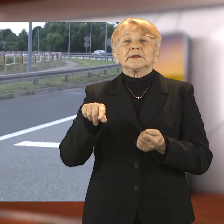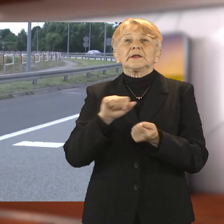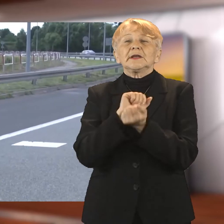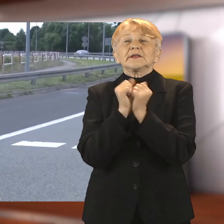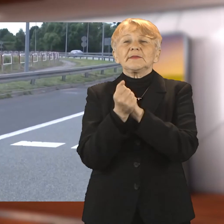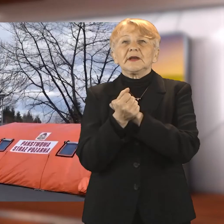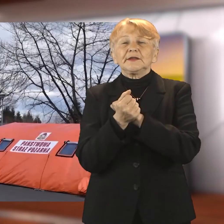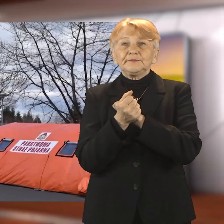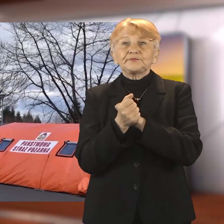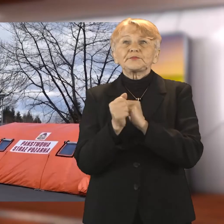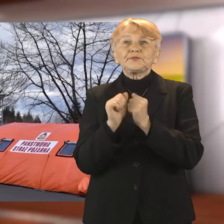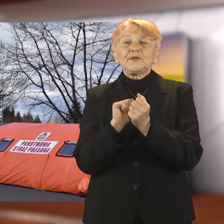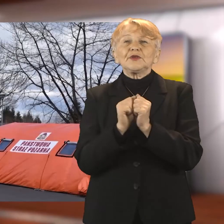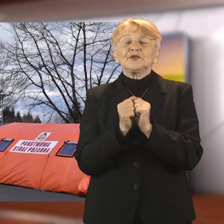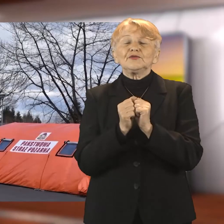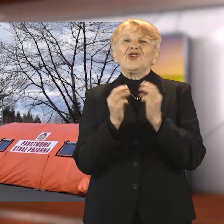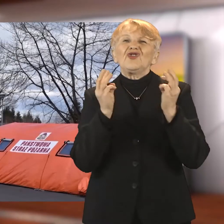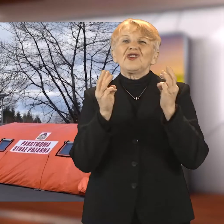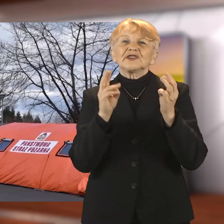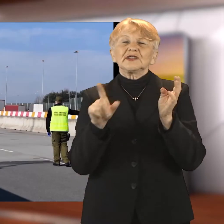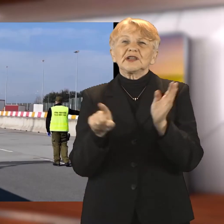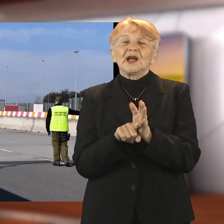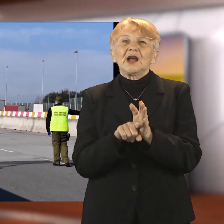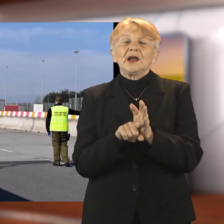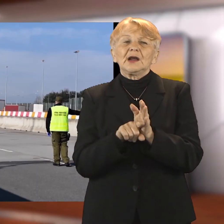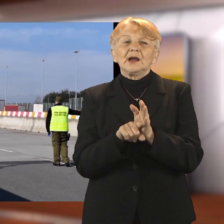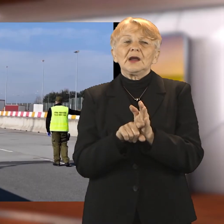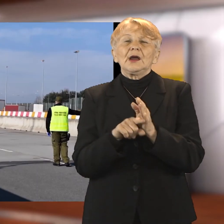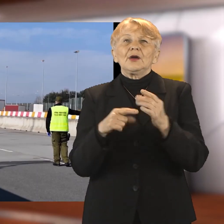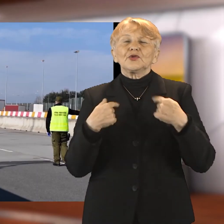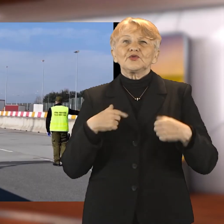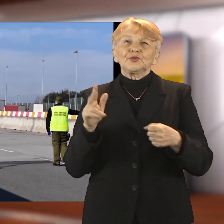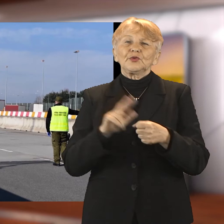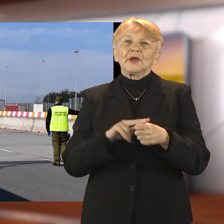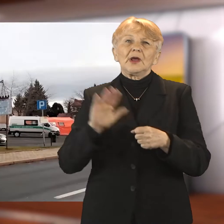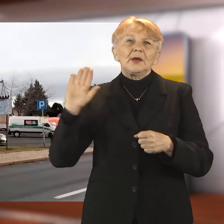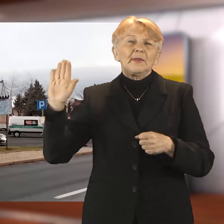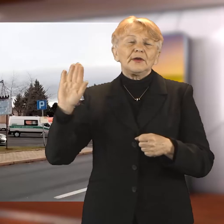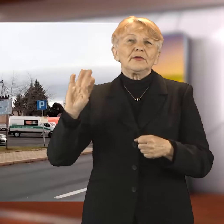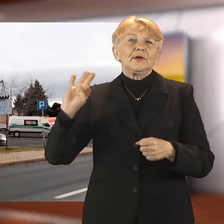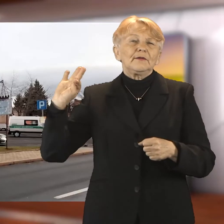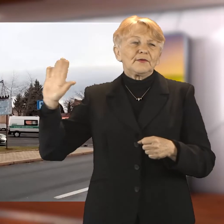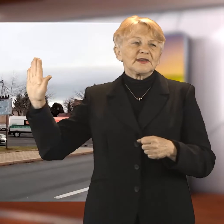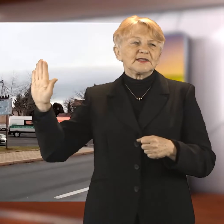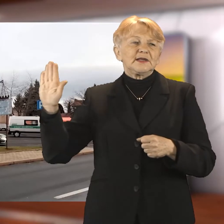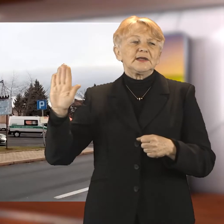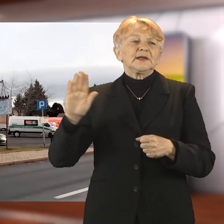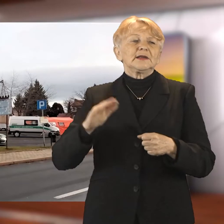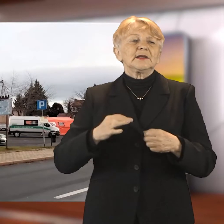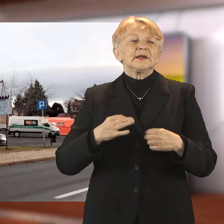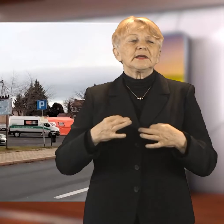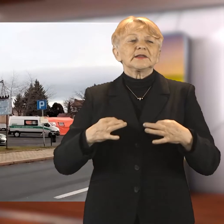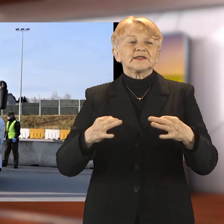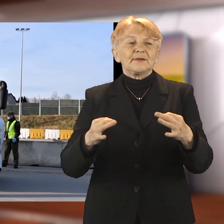szczególnie podróżujących do Polski z krajów Unii Europejskiej własnym samochodem, bo dotąd nie dotyczyła ich obowiązkowa kwarantanna, o ile nie